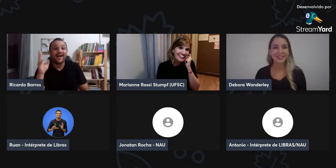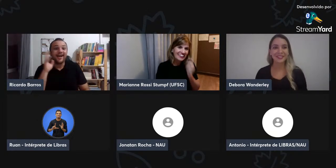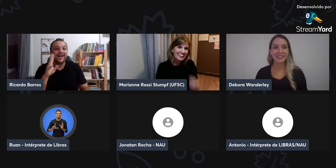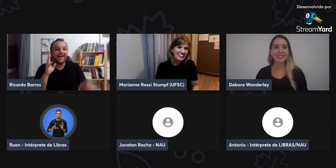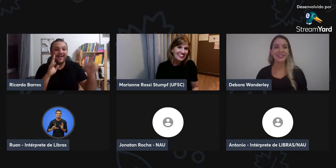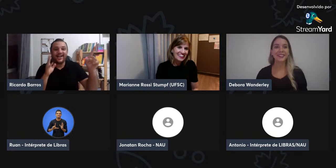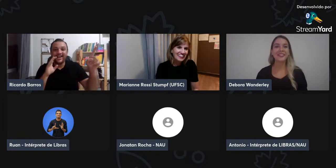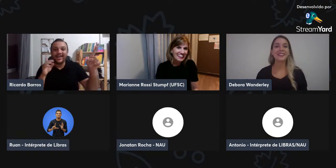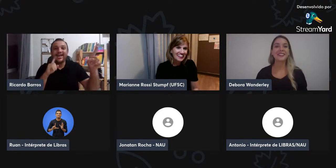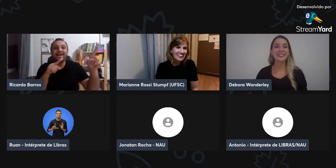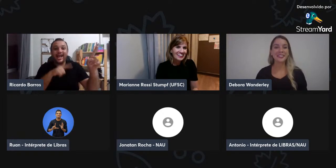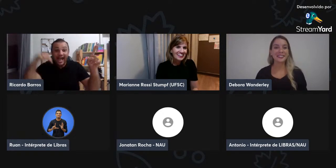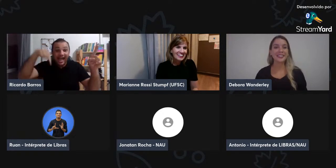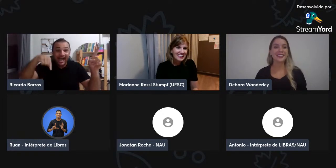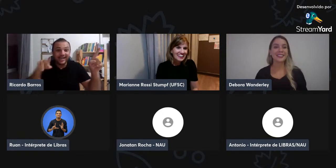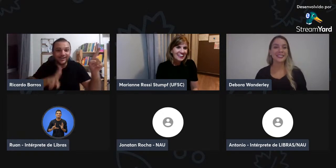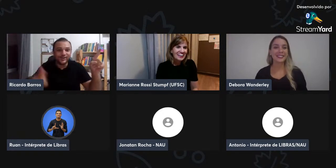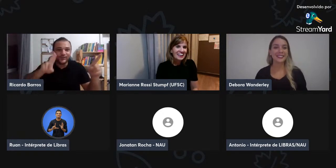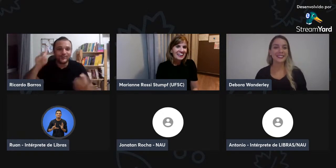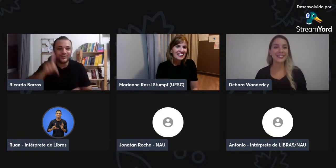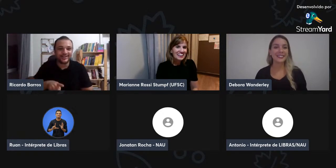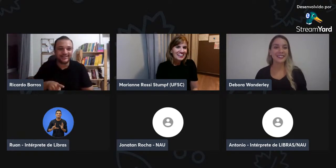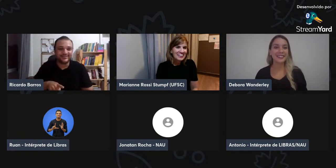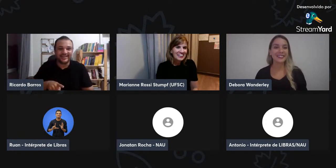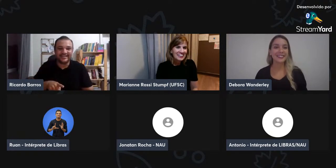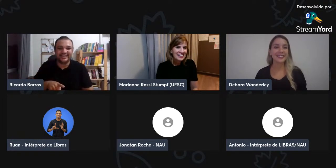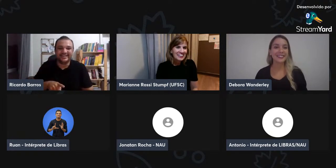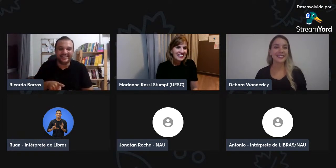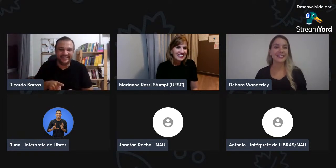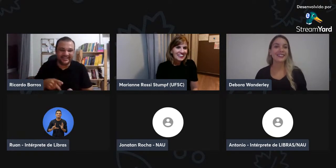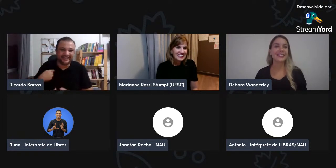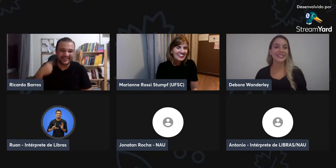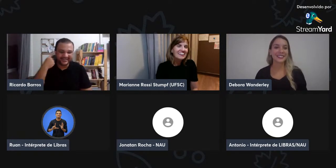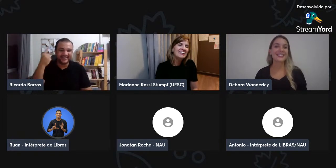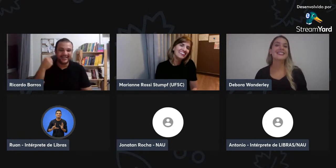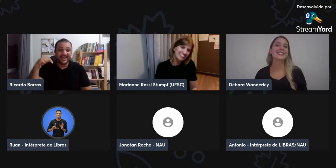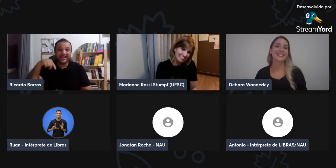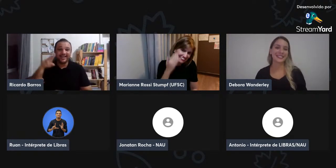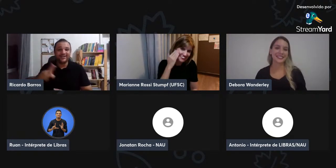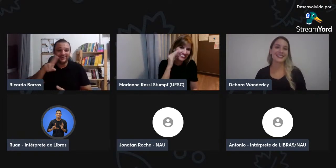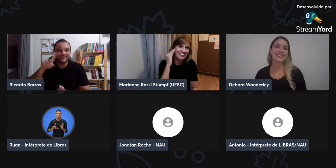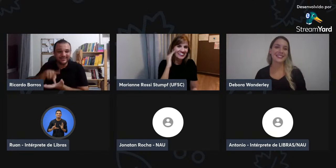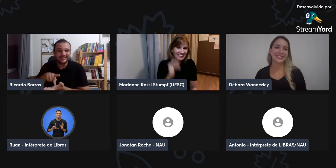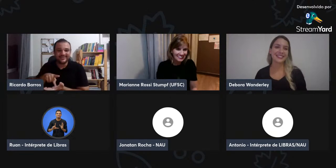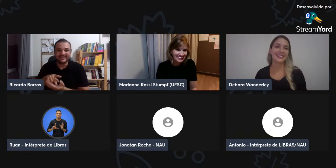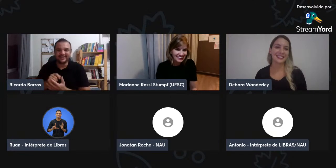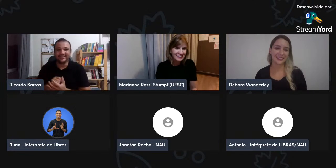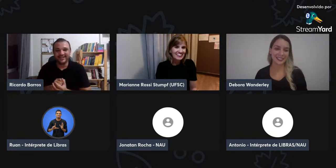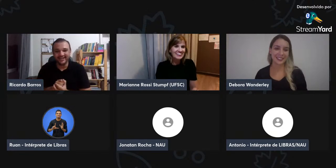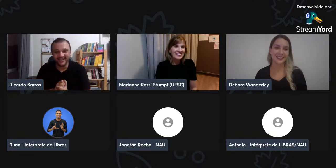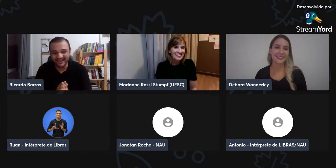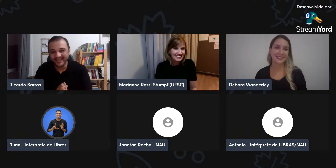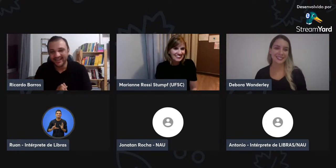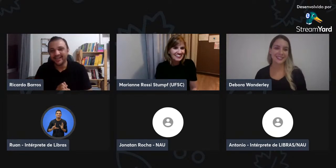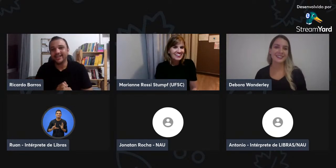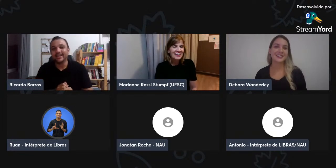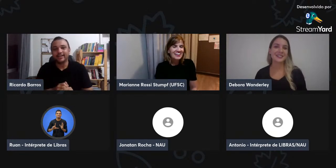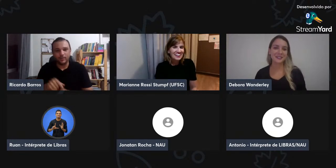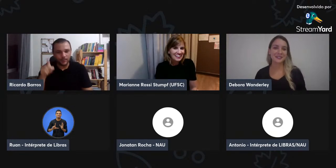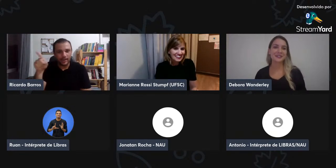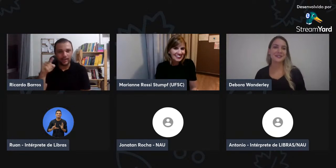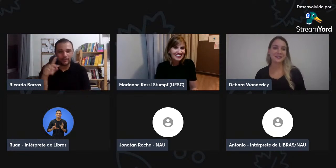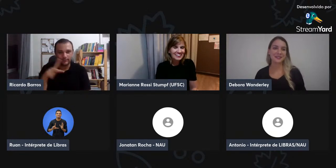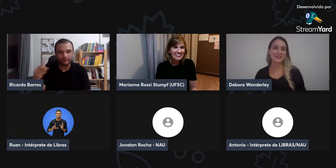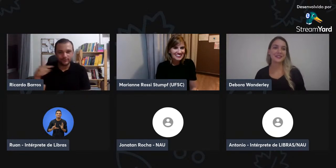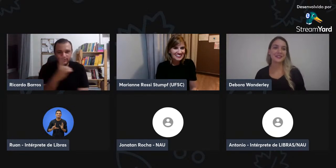encantado, achei muito legal. Aqui, nas universidades aqui, também deveria ser